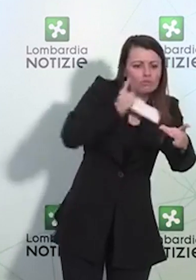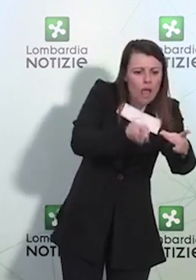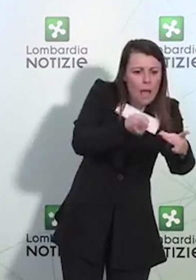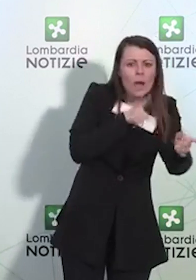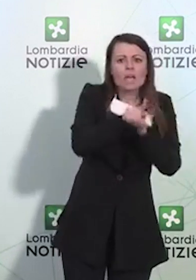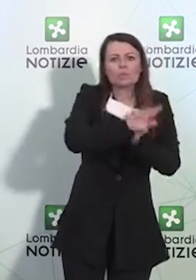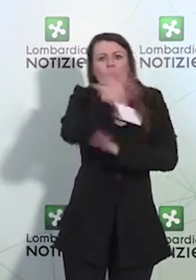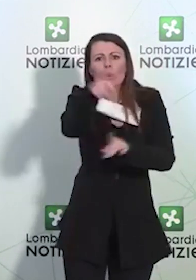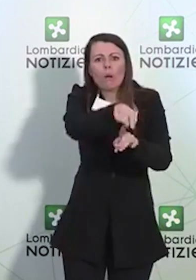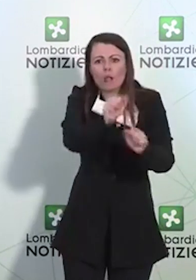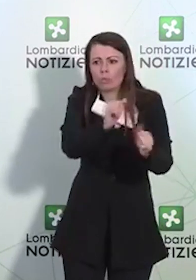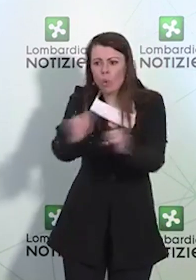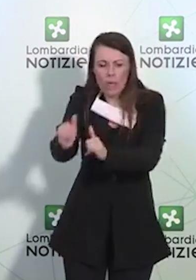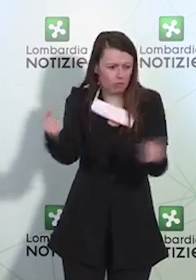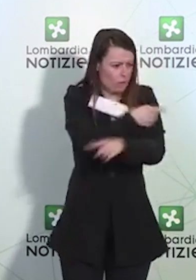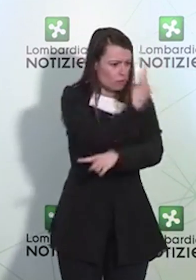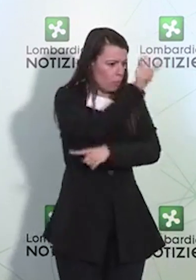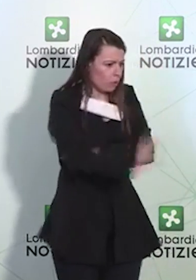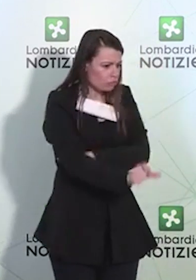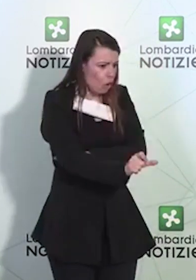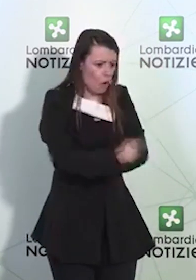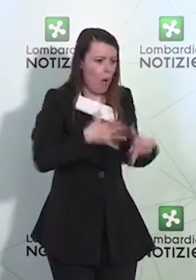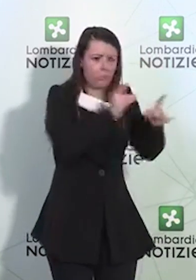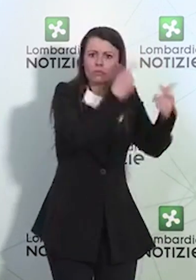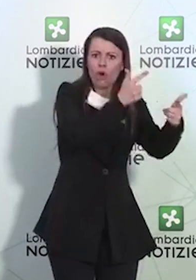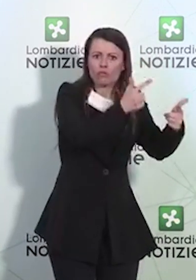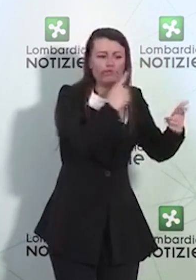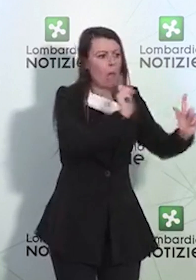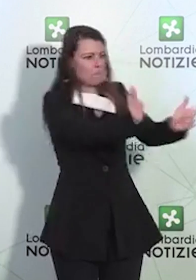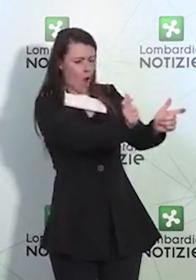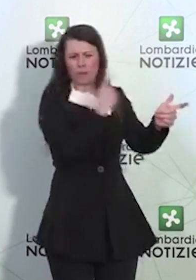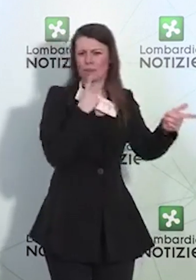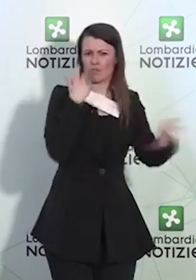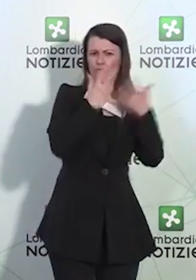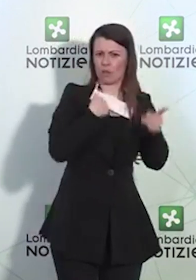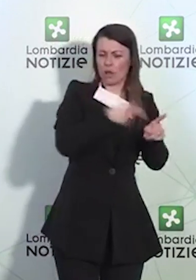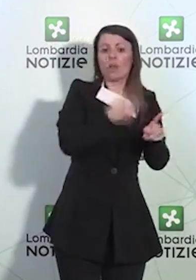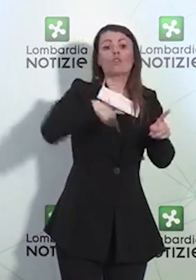magari è negativo. Quindi io credo che la cautela in questi casi non sia mai sufficiente.